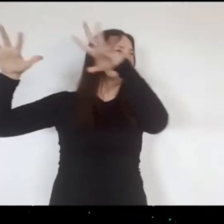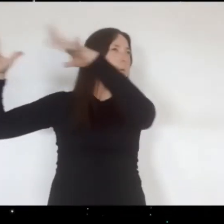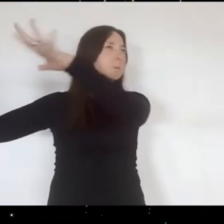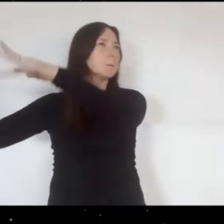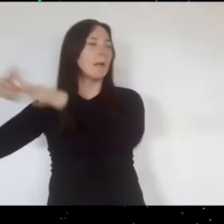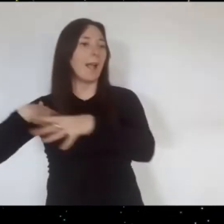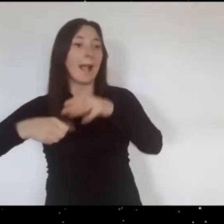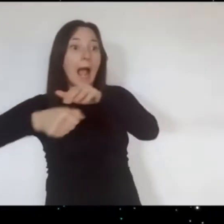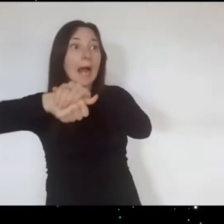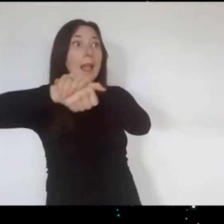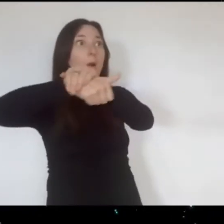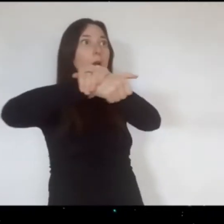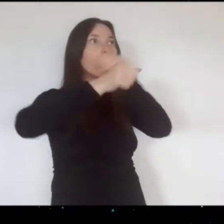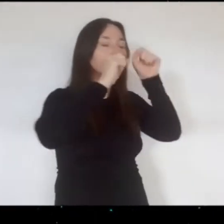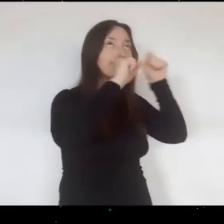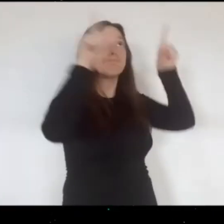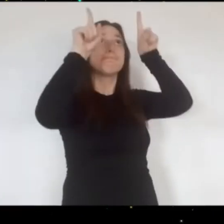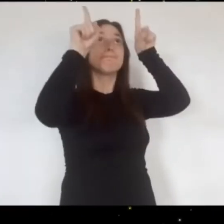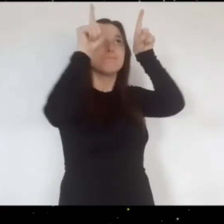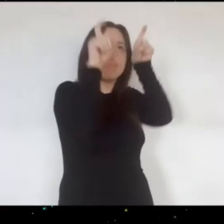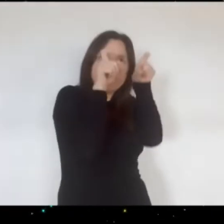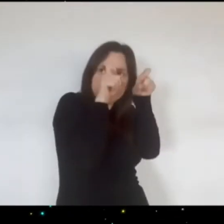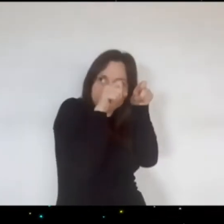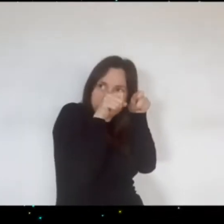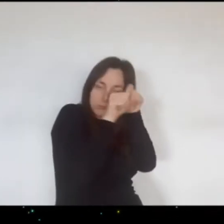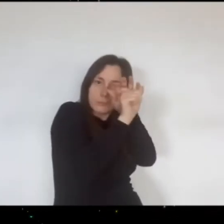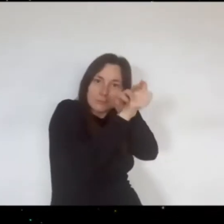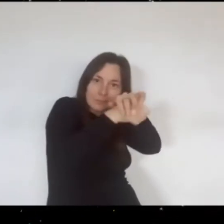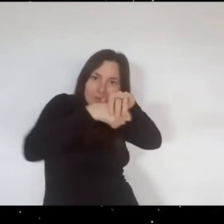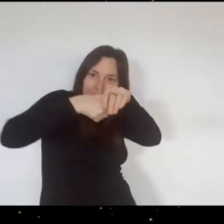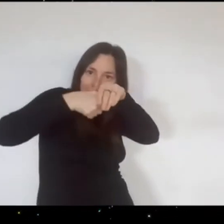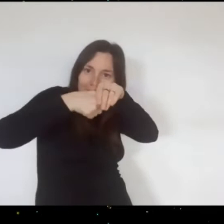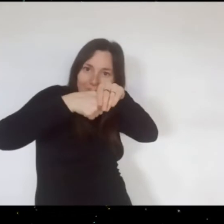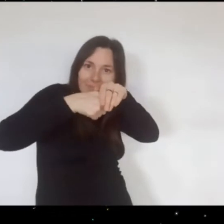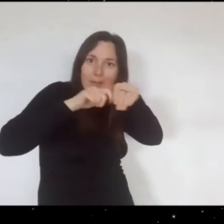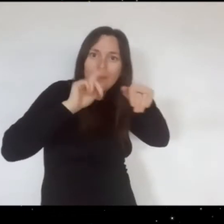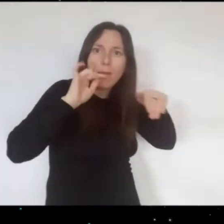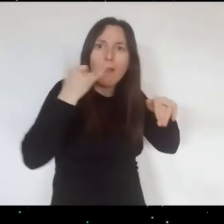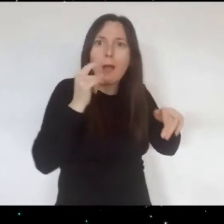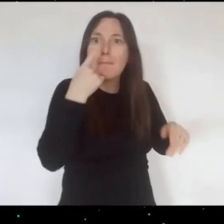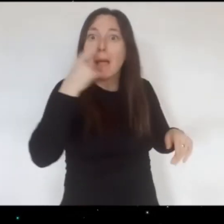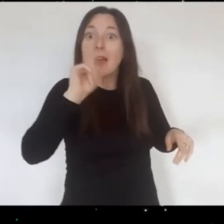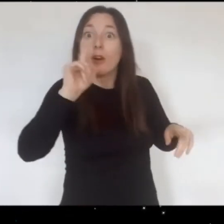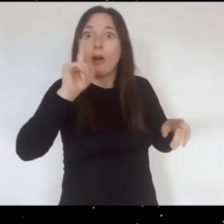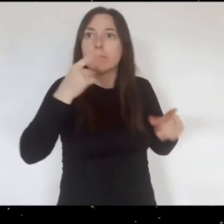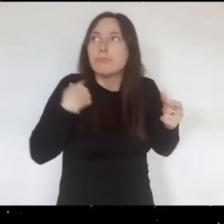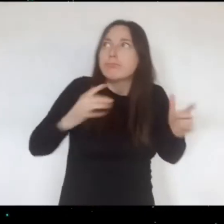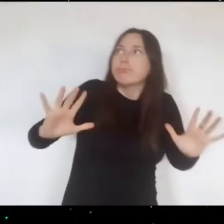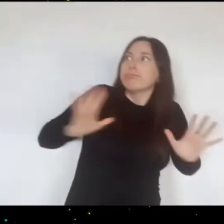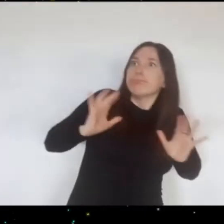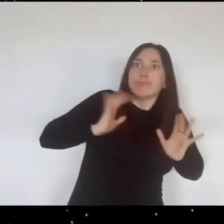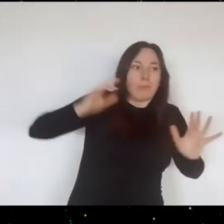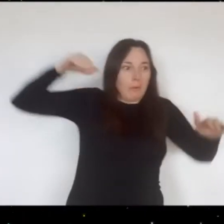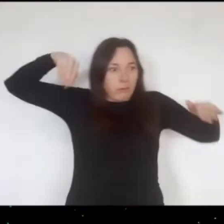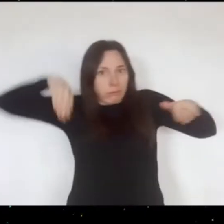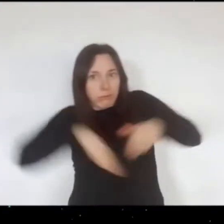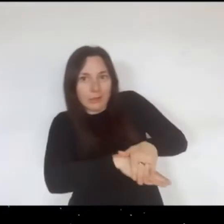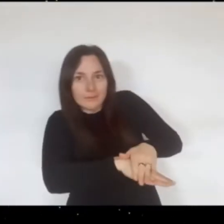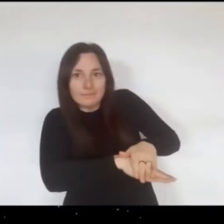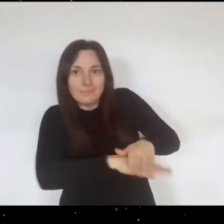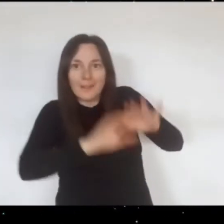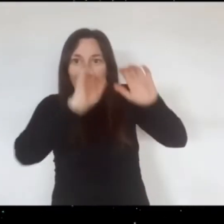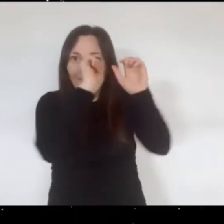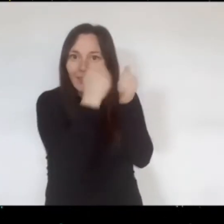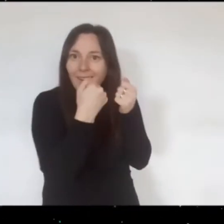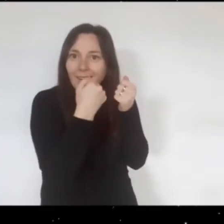como los caracoles esconden los cuernos como los perros corren debajo de la cama y todas las